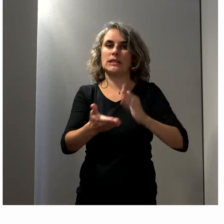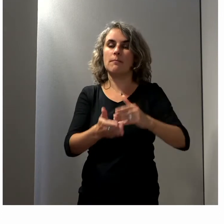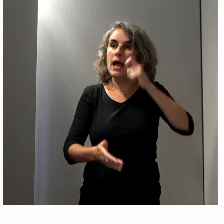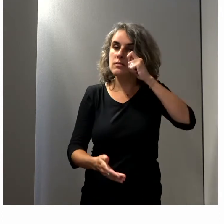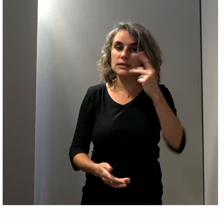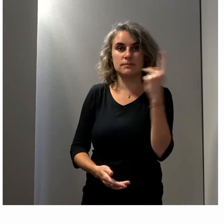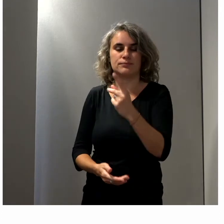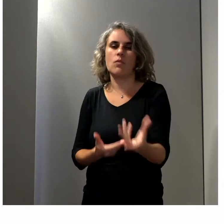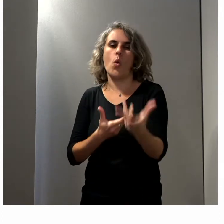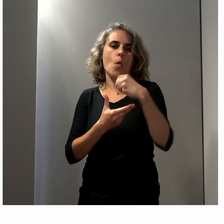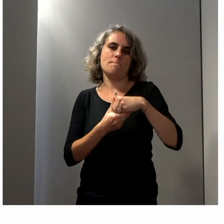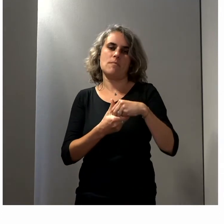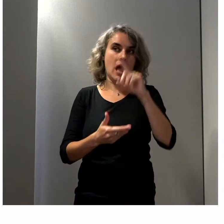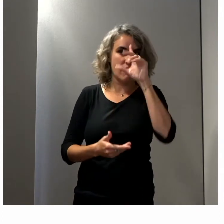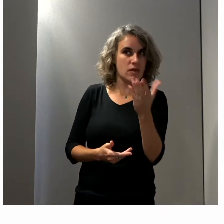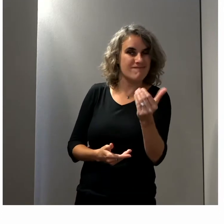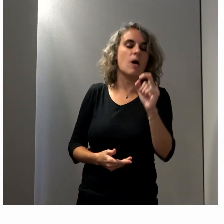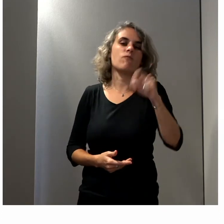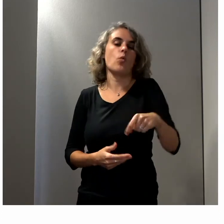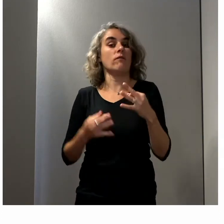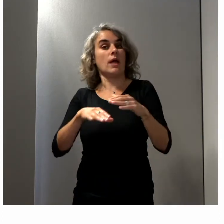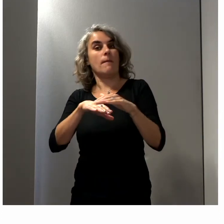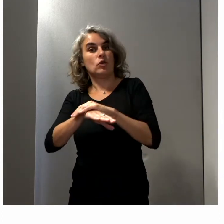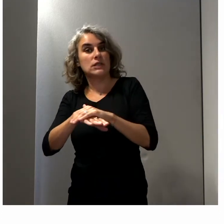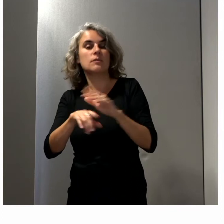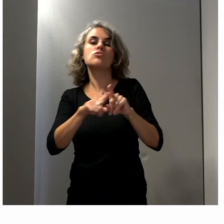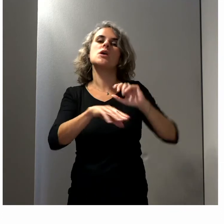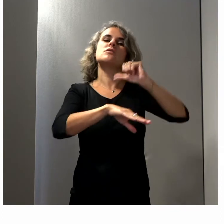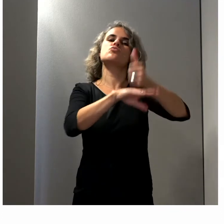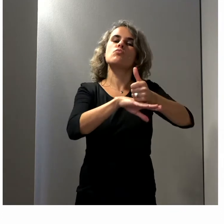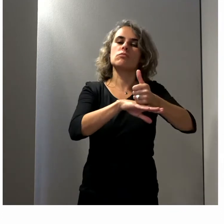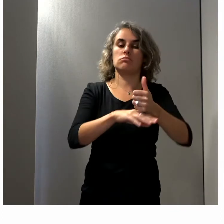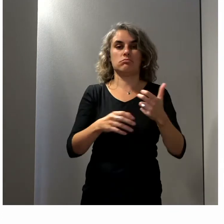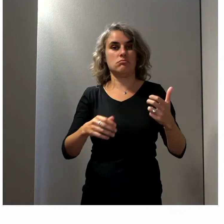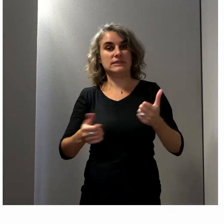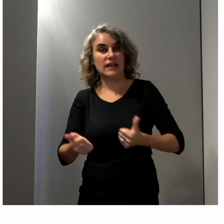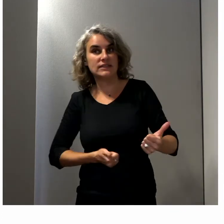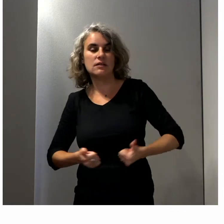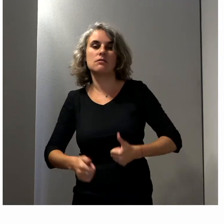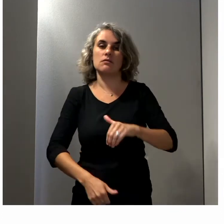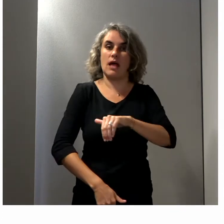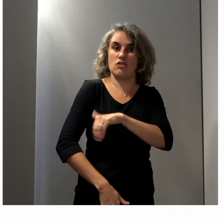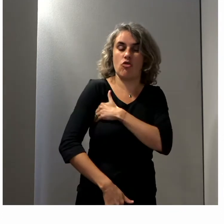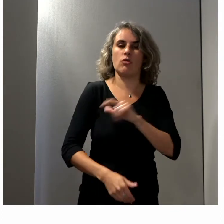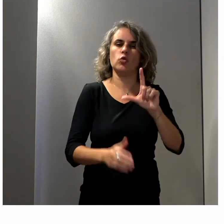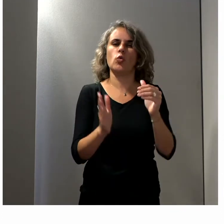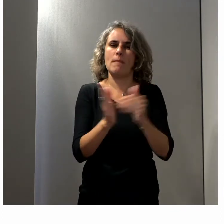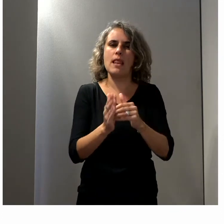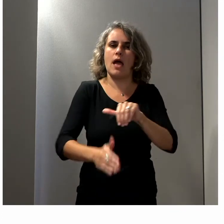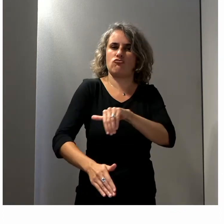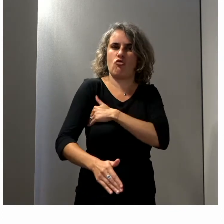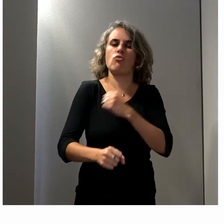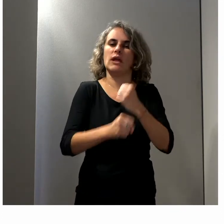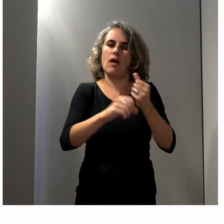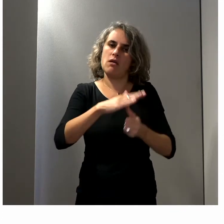besoin en tant que politique et l'institution en tant que telle, j'entends les services, les agents, les 2 000 agents qui travaillent au